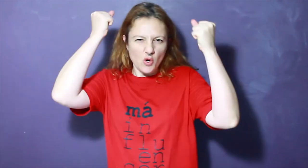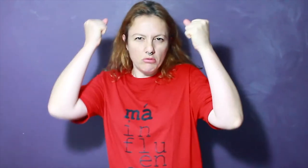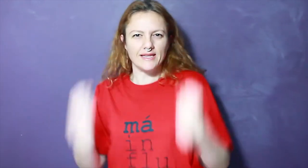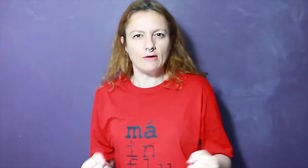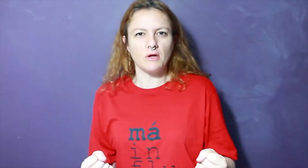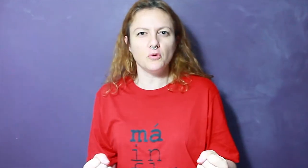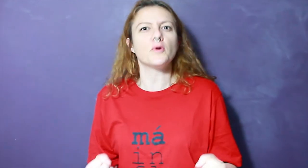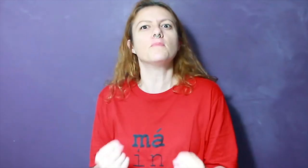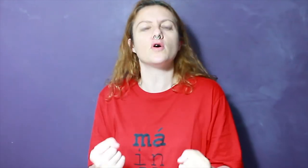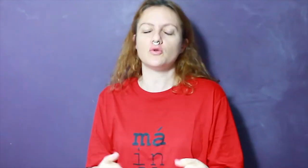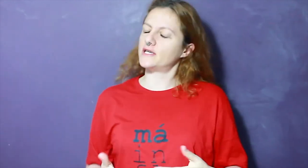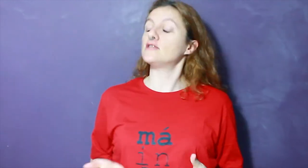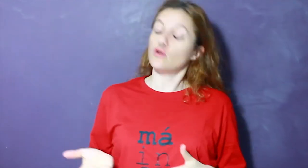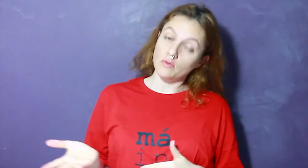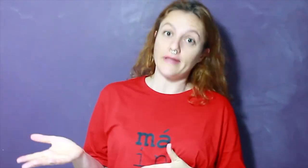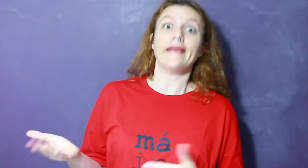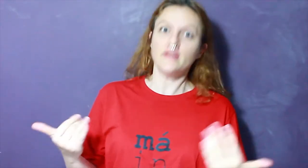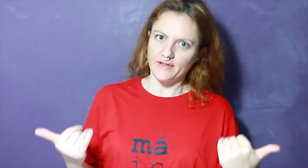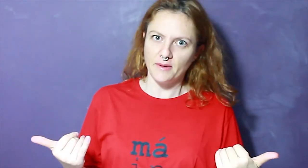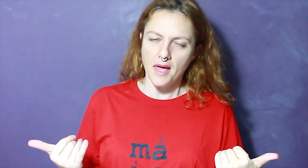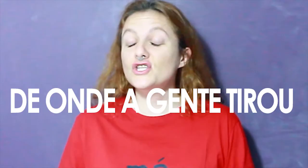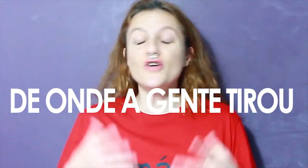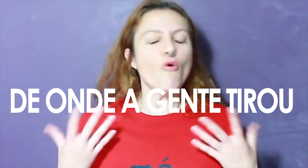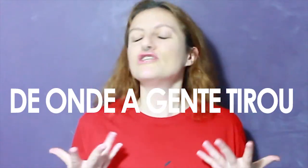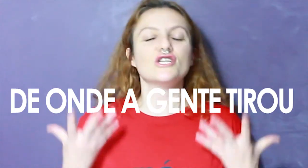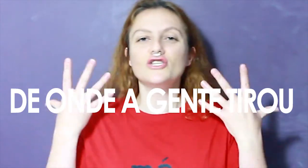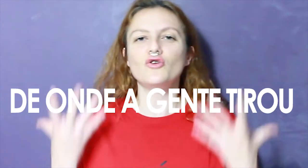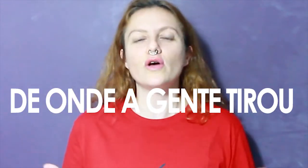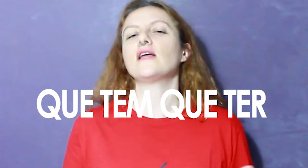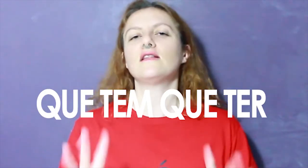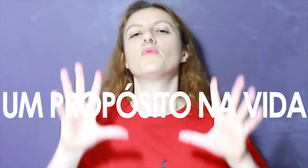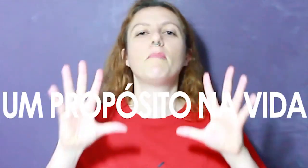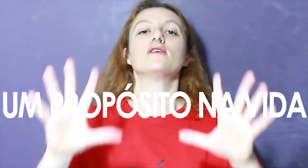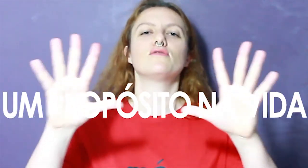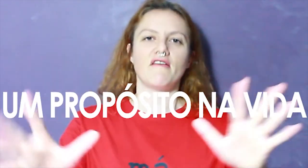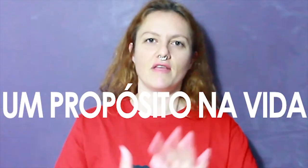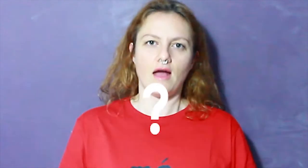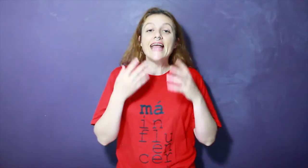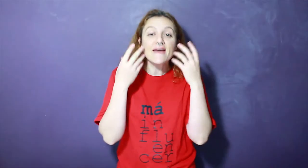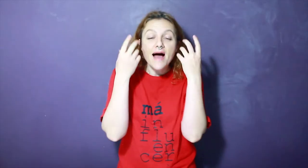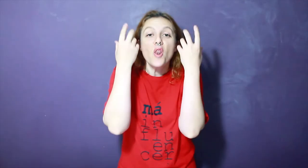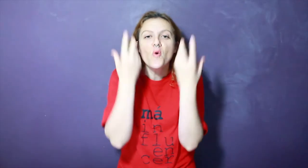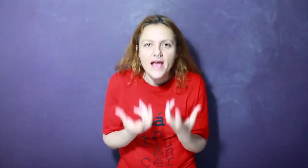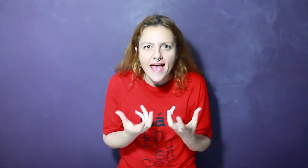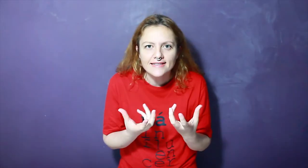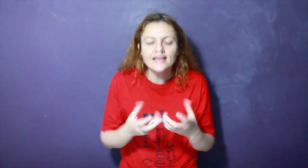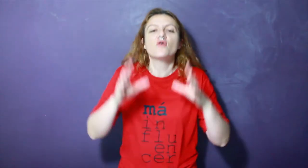encontrar o tal do propósito, porque se todo mundo tem, eu devo ter também. De onde a gente tirou que tem que ter um propósito na vida? Que ideia maluca é essa? E